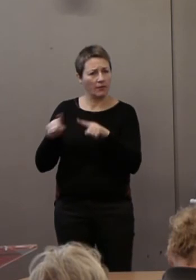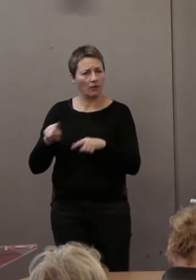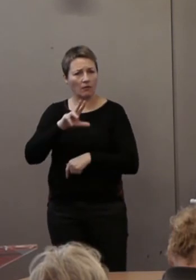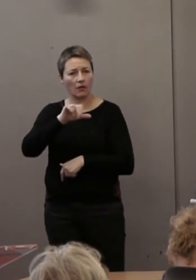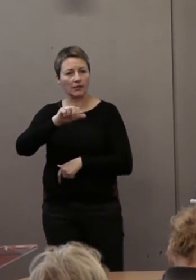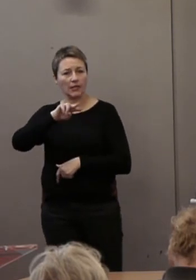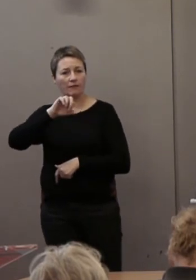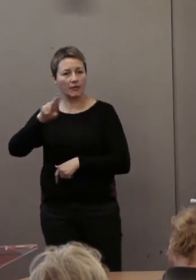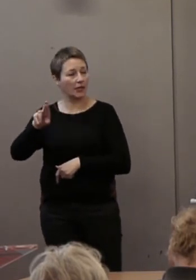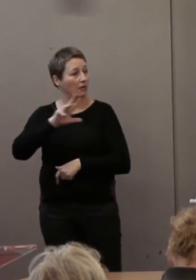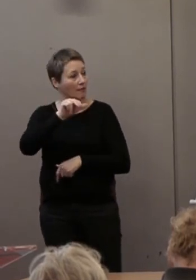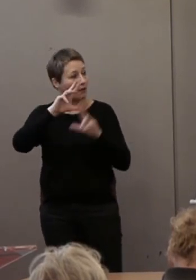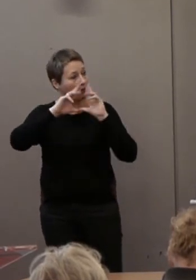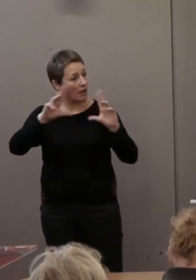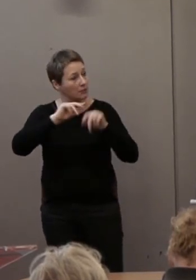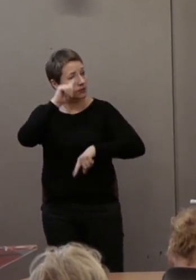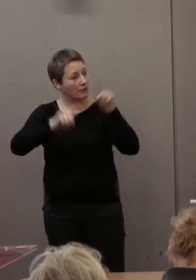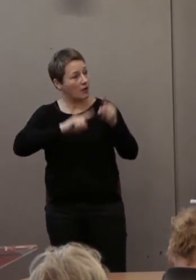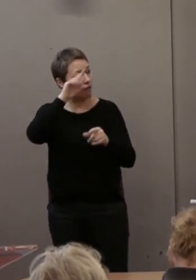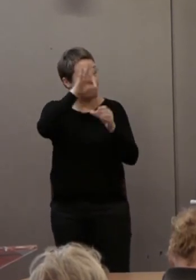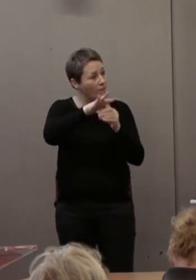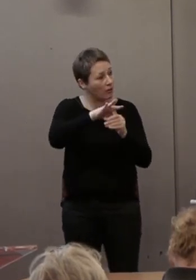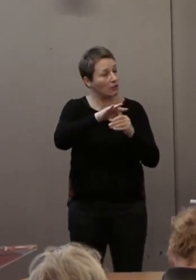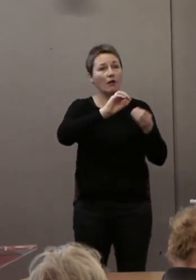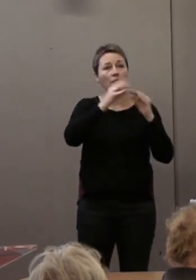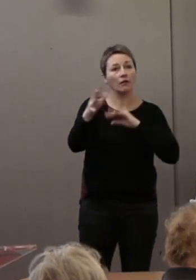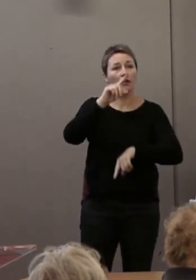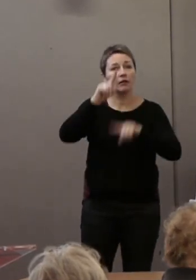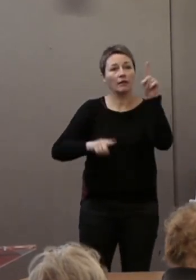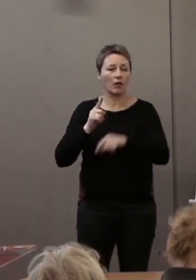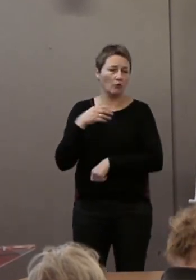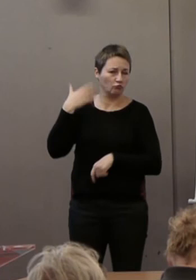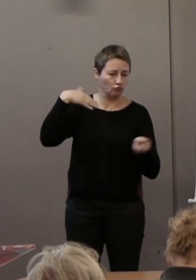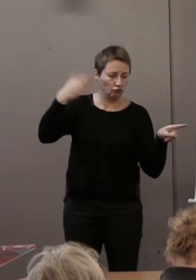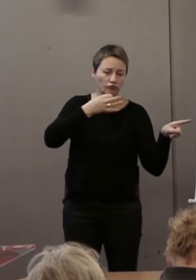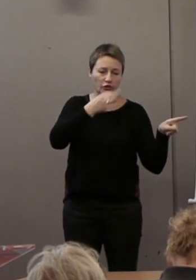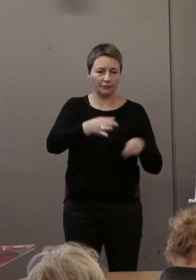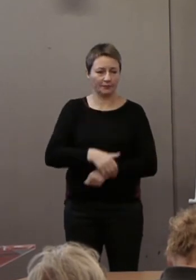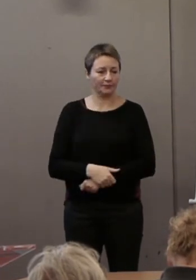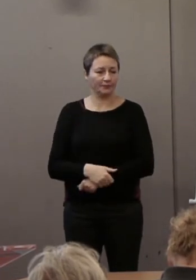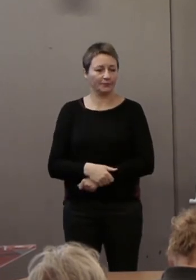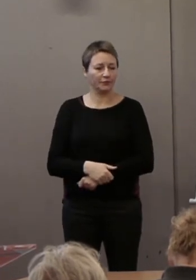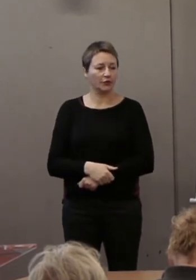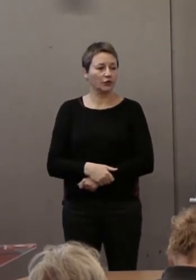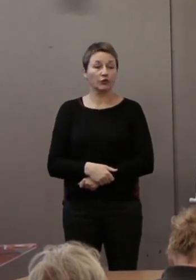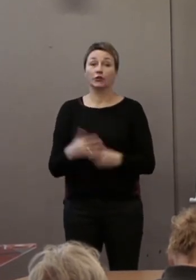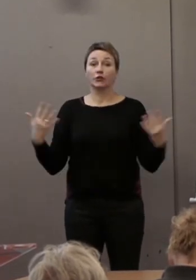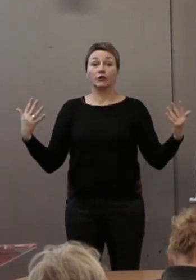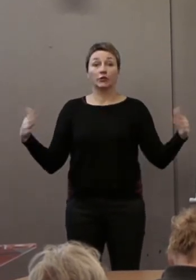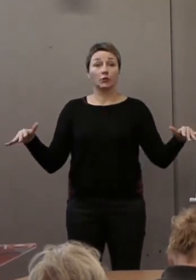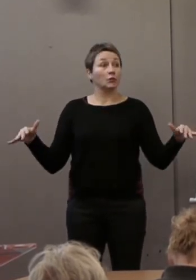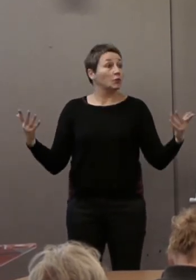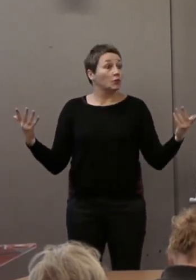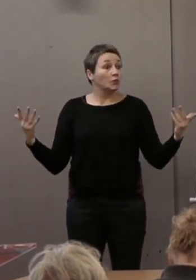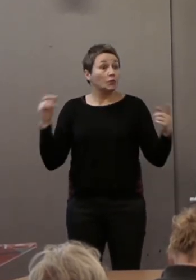vas peut-être dire. Quelquefois, il y a des votes par Internet, quelquefois, il y des votes votes... à plus, au plus tard. Voilà. Donc, voilà tout ce que je pouvais vous dire